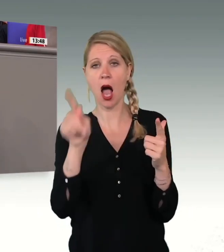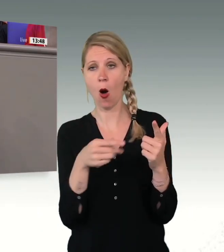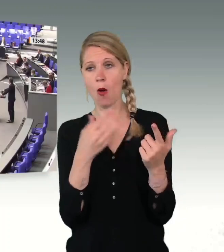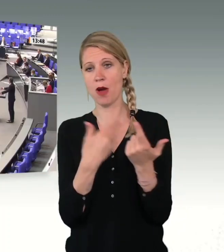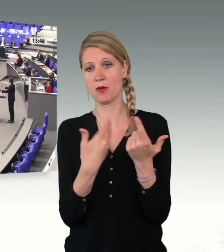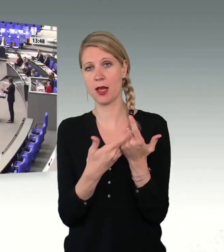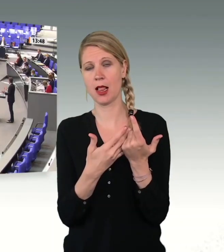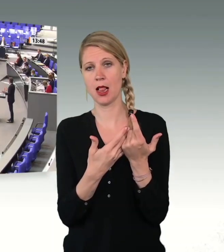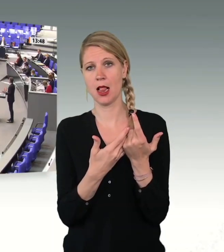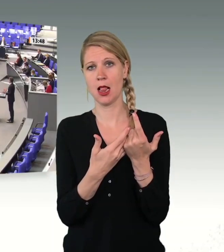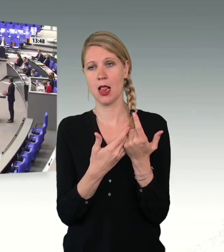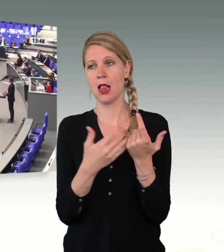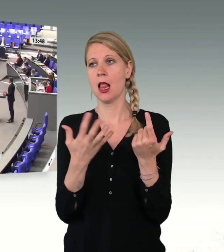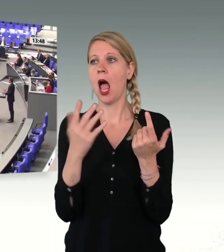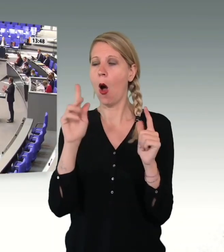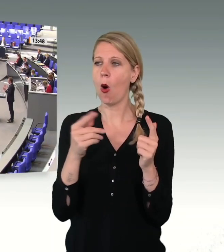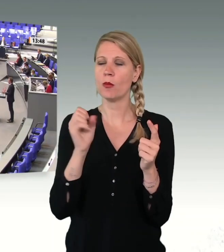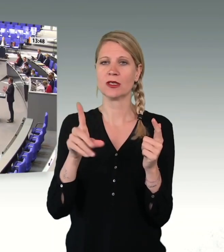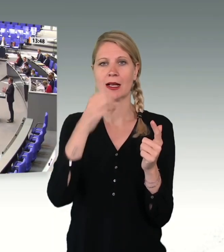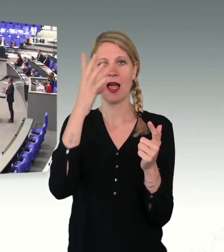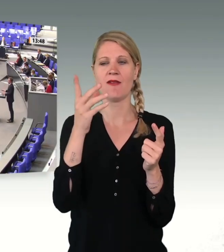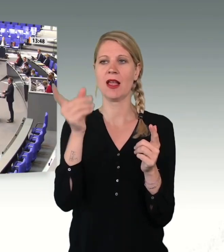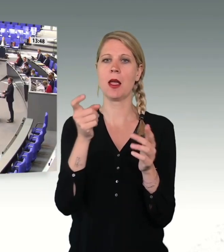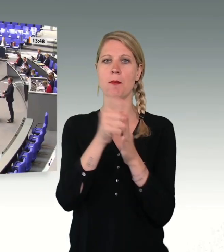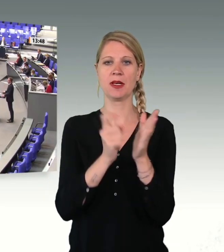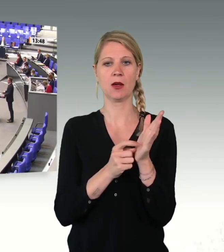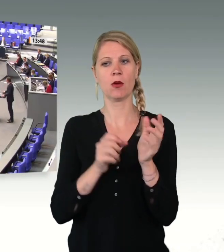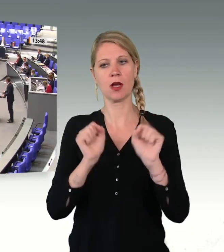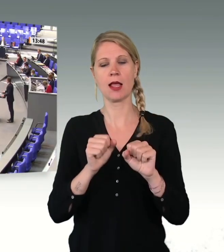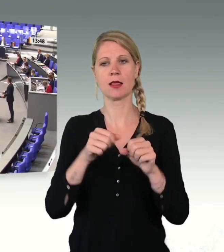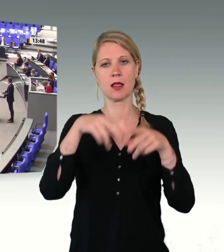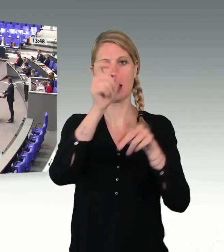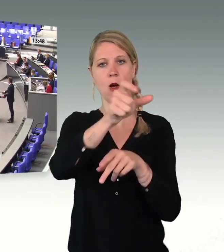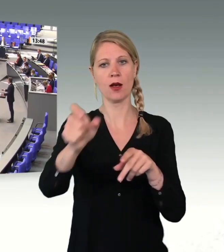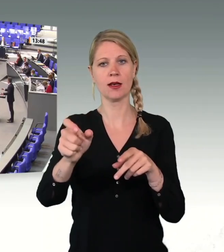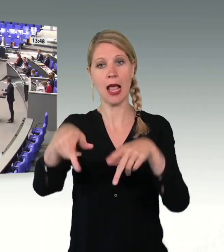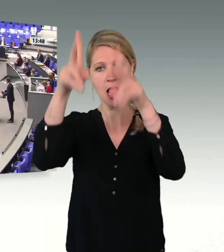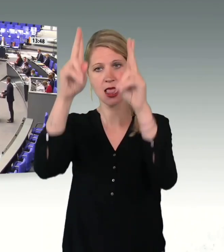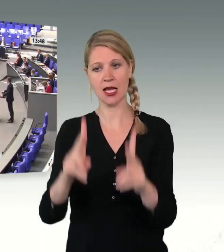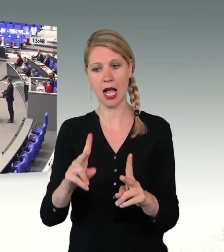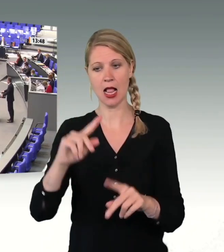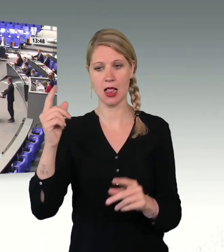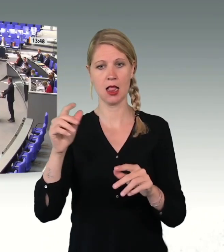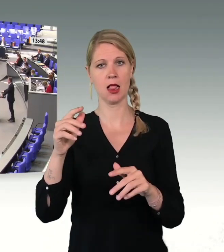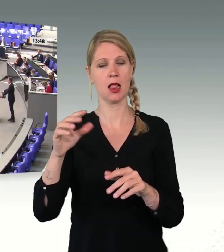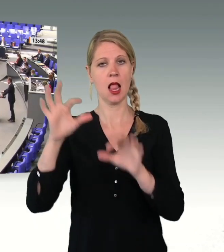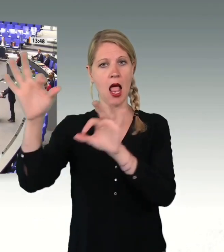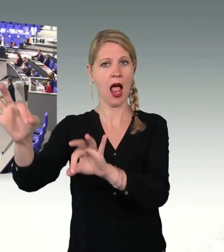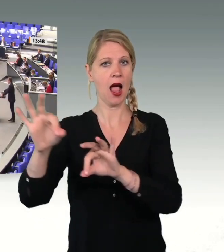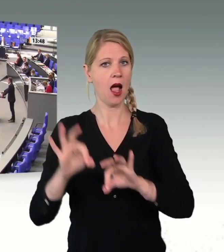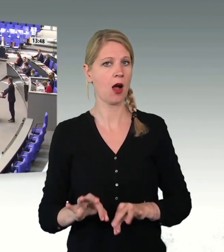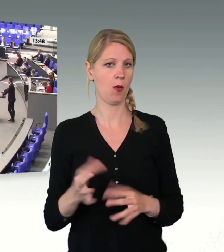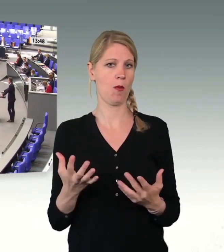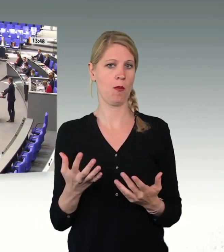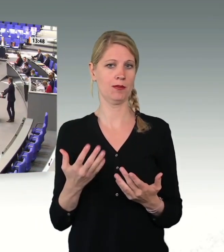zu welchen Bedingungen jemand legal zu uns kommen kann. Also durchaus Fragen des Aufenthaltsrechts, des Migrationsrechts. Und das sind